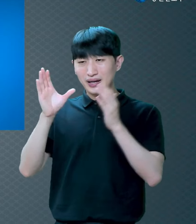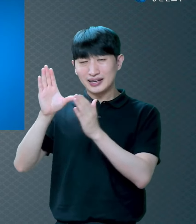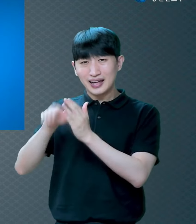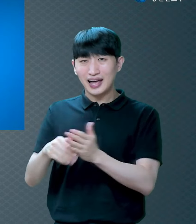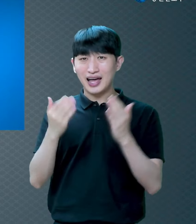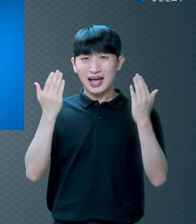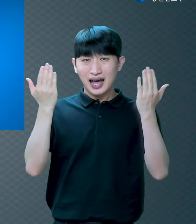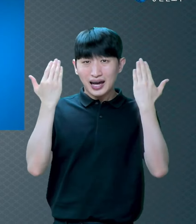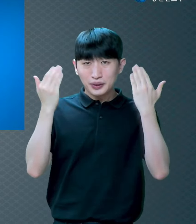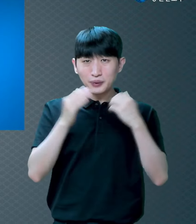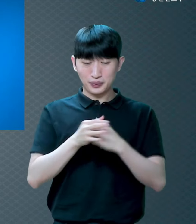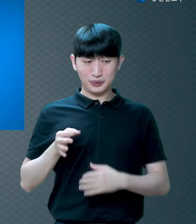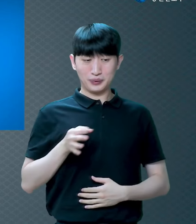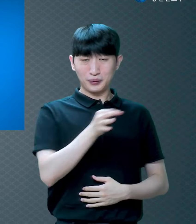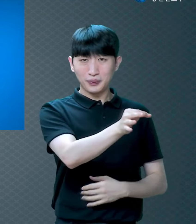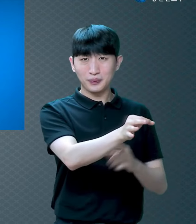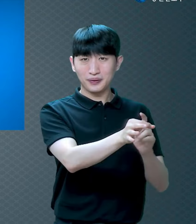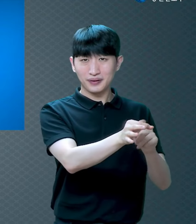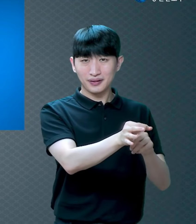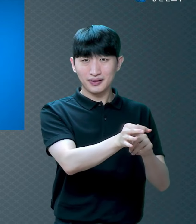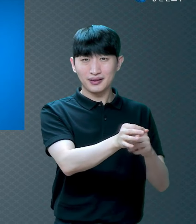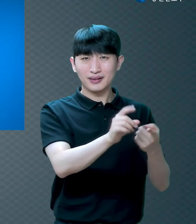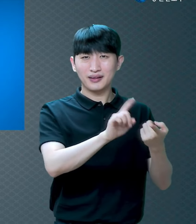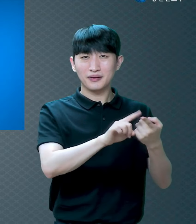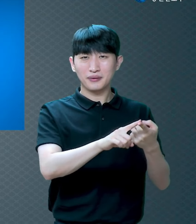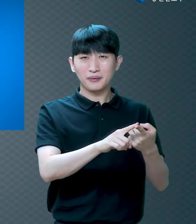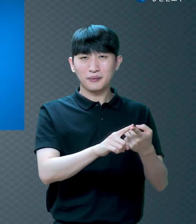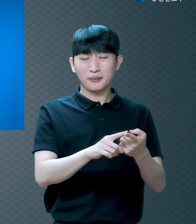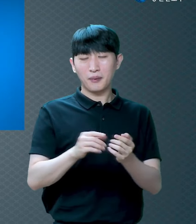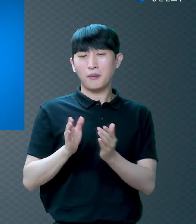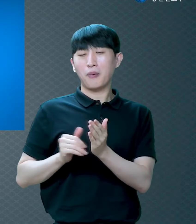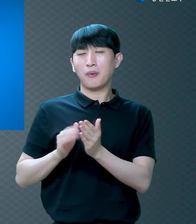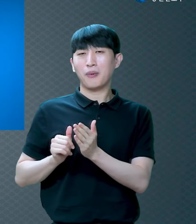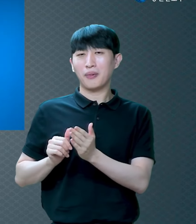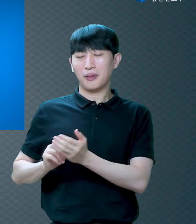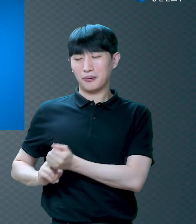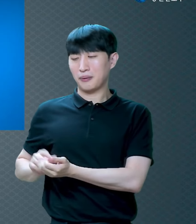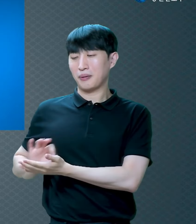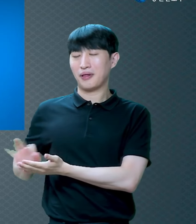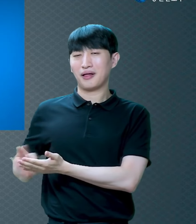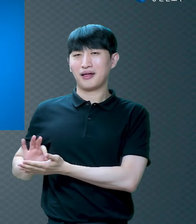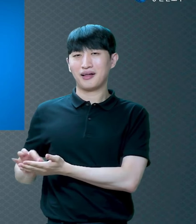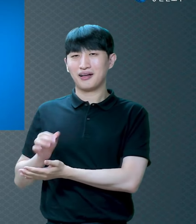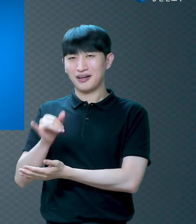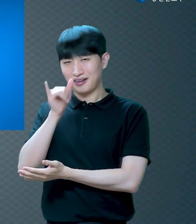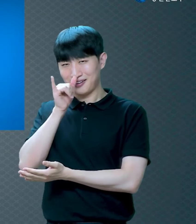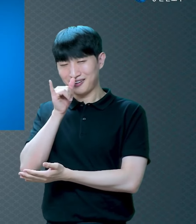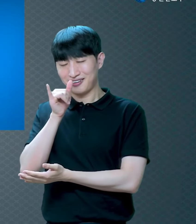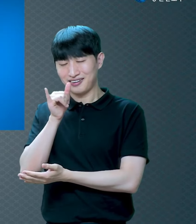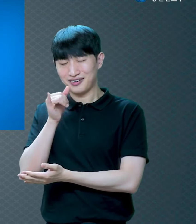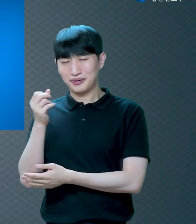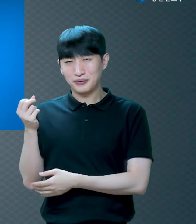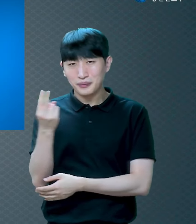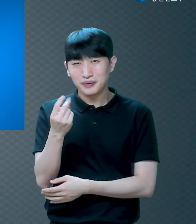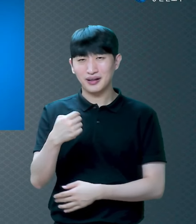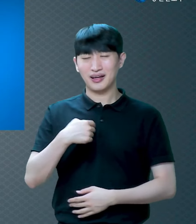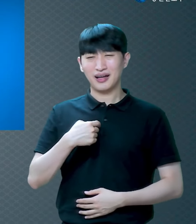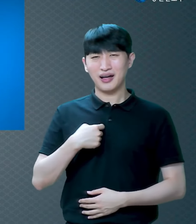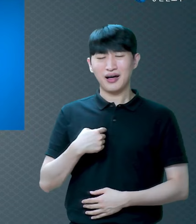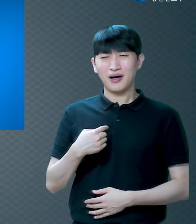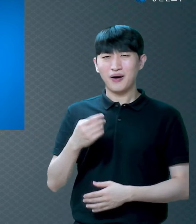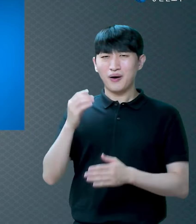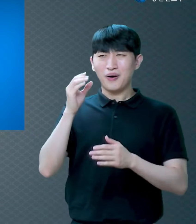초등학교 때부터 신문을 돌렸어요 워낙 집이 가난하니까 그러니까 좋은 마음으로 했겠습니까?